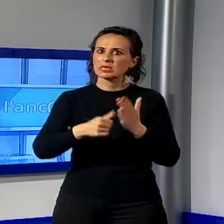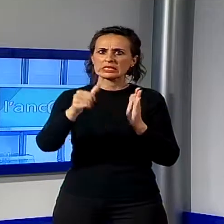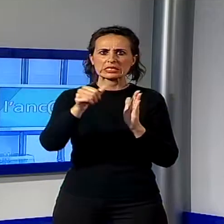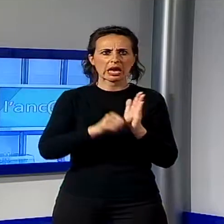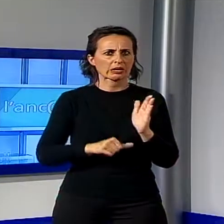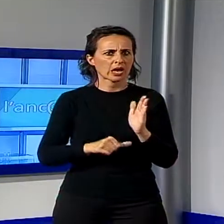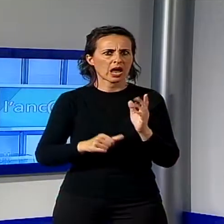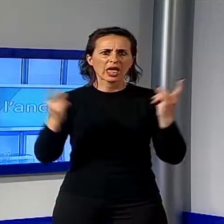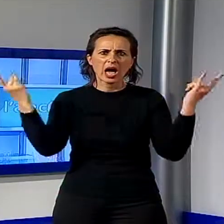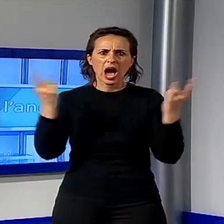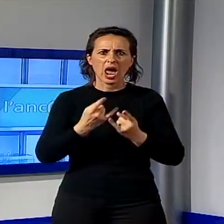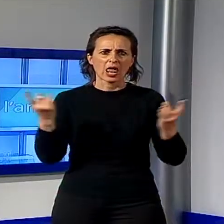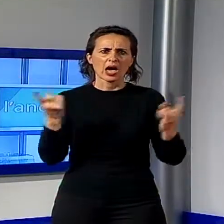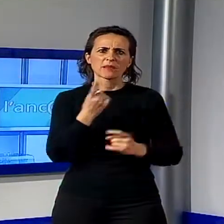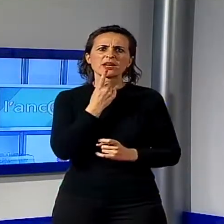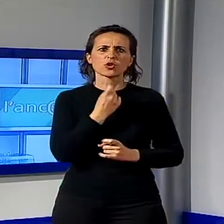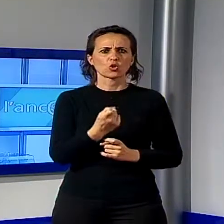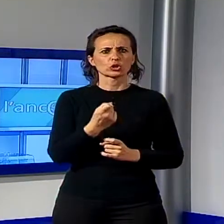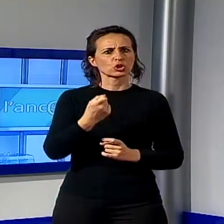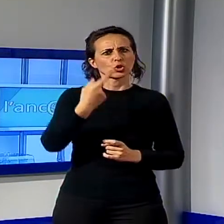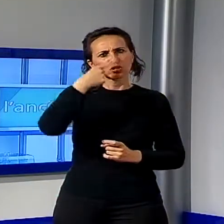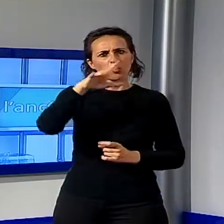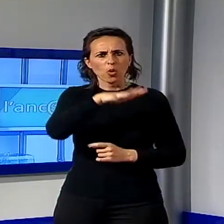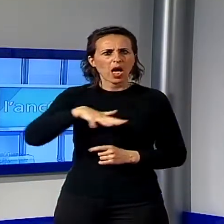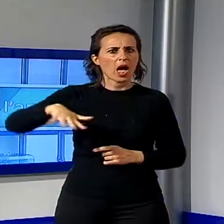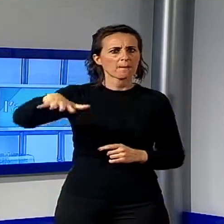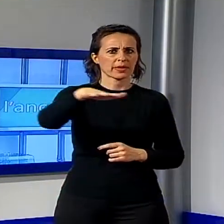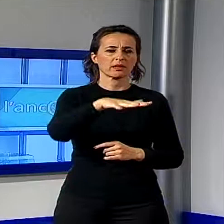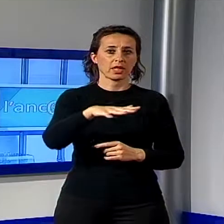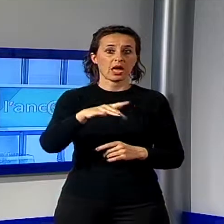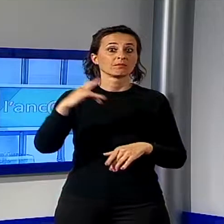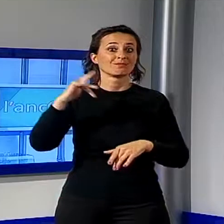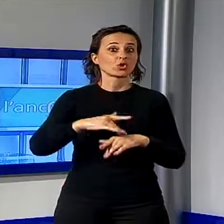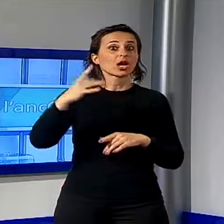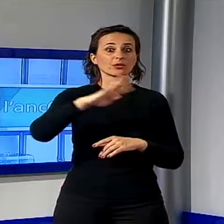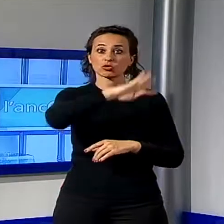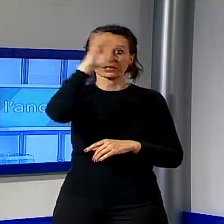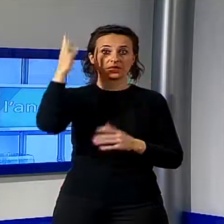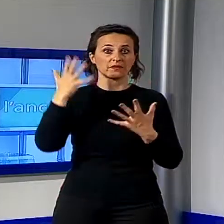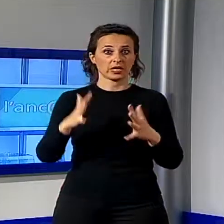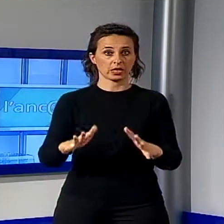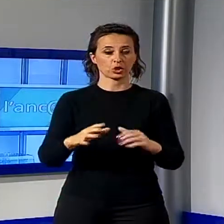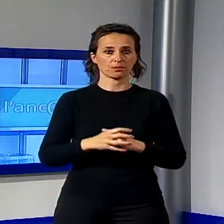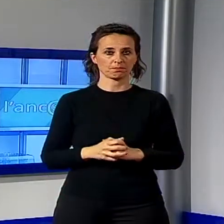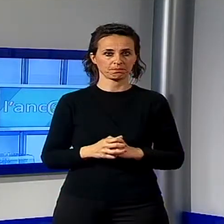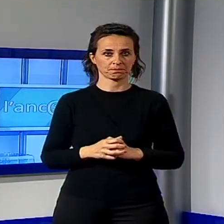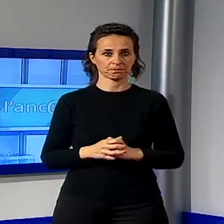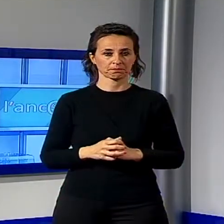di tipo ambientalistico che si registrano nella nostra regione. E intanto si notizia che Italia Nostra